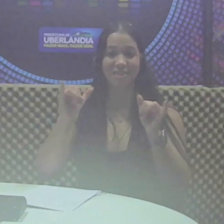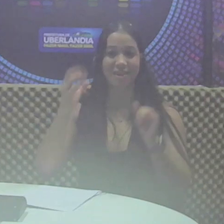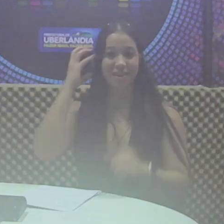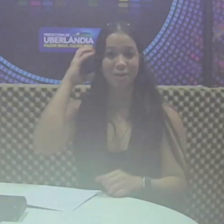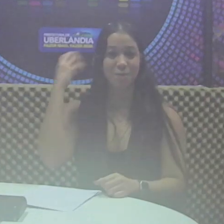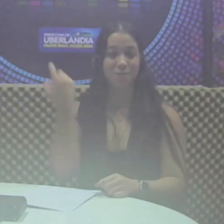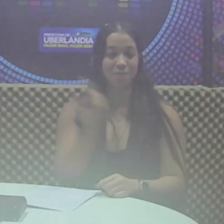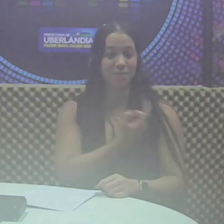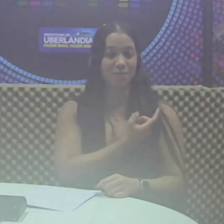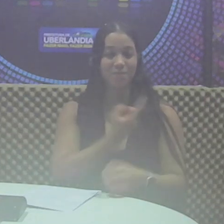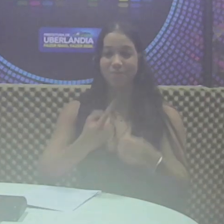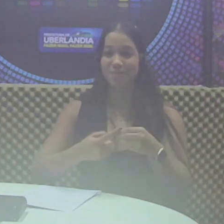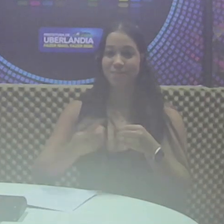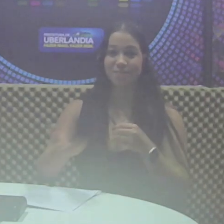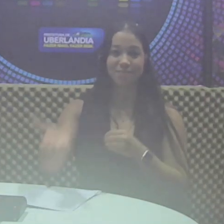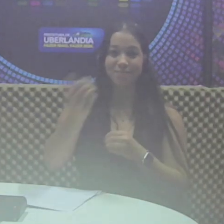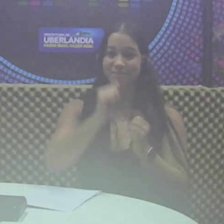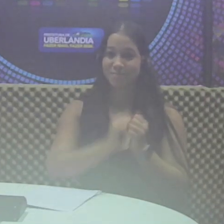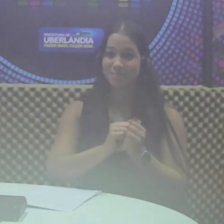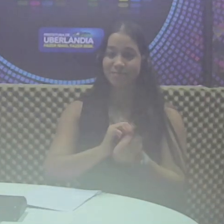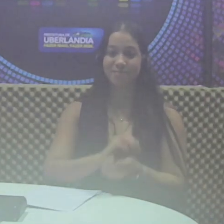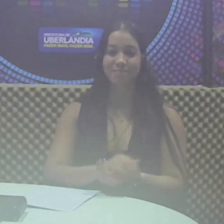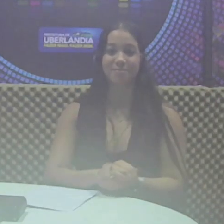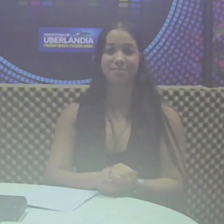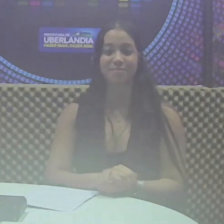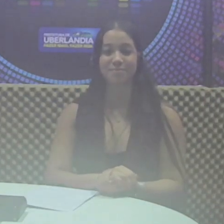na Rádio Nossa Cidade. Vem com a gente!